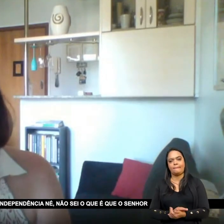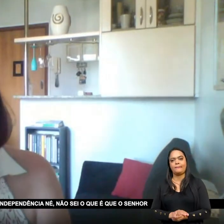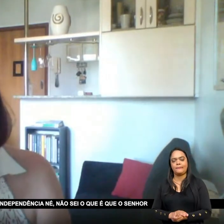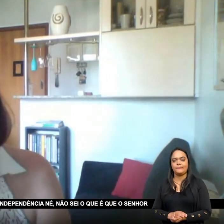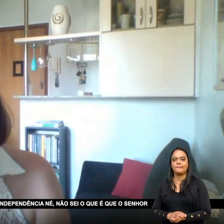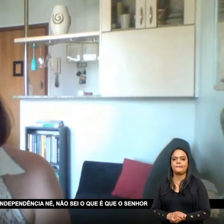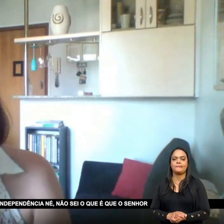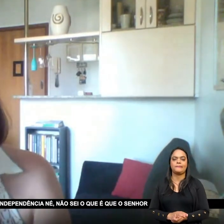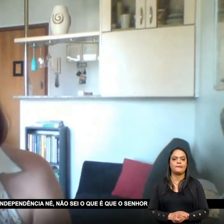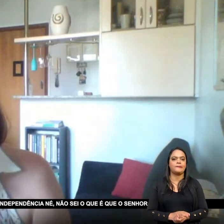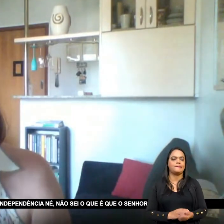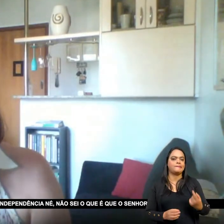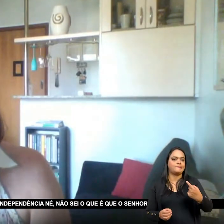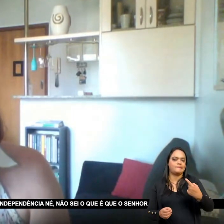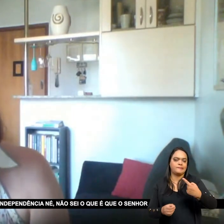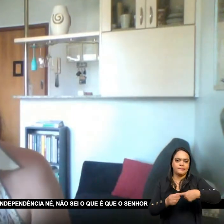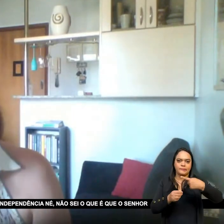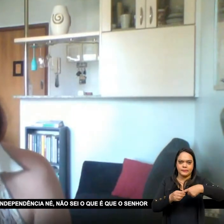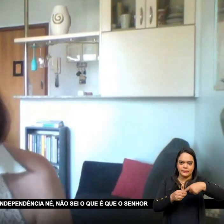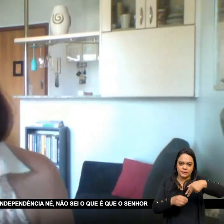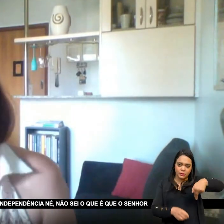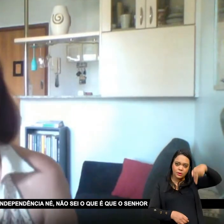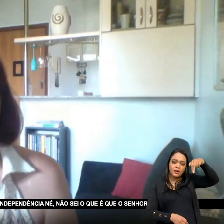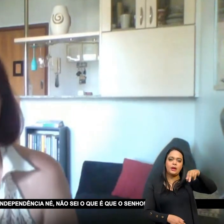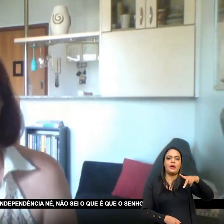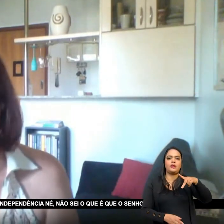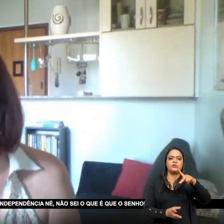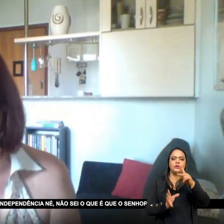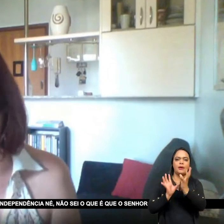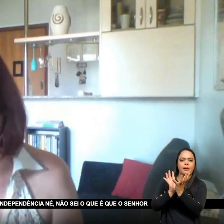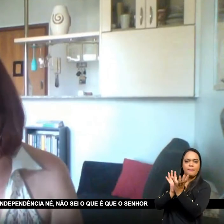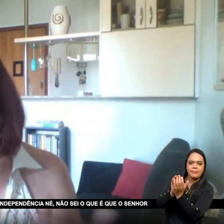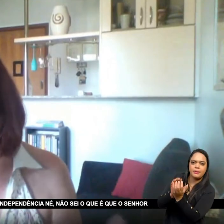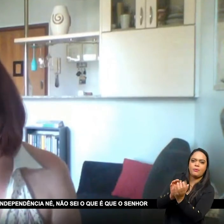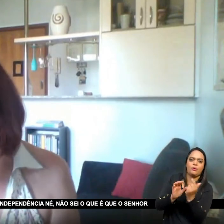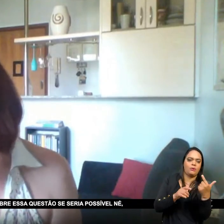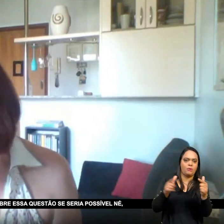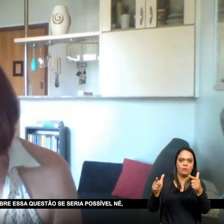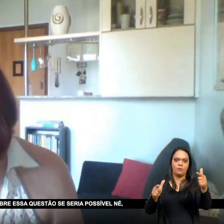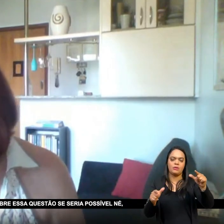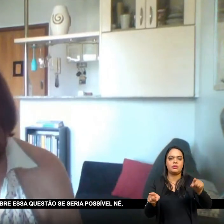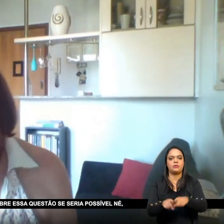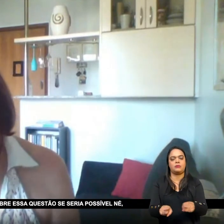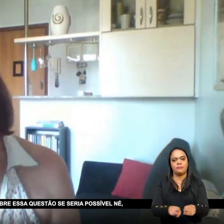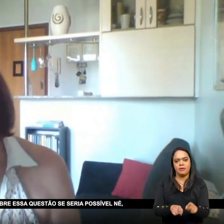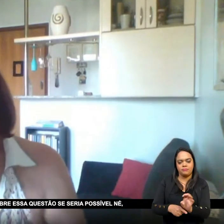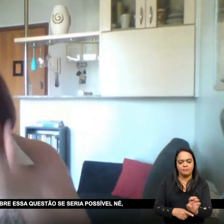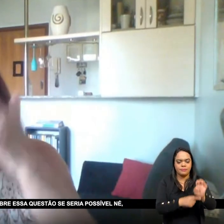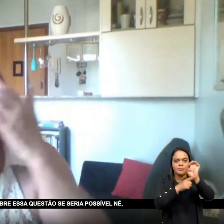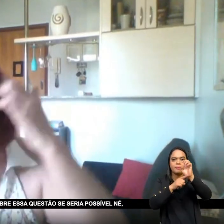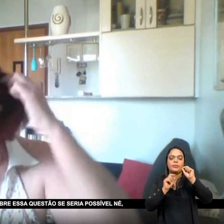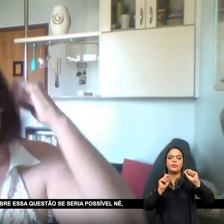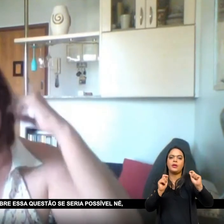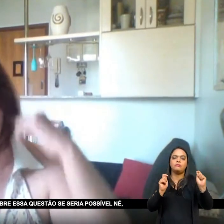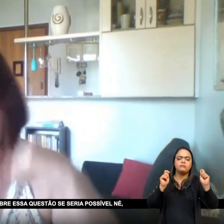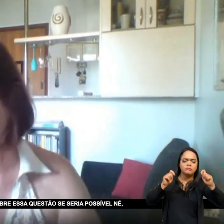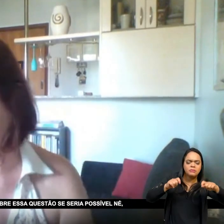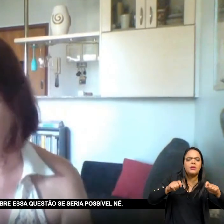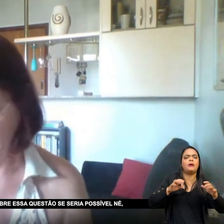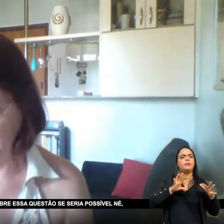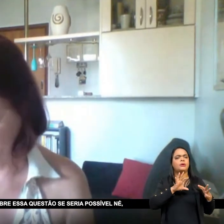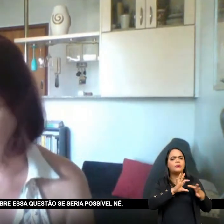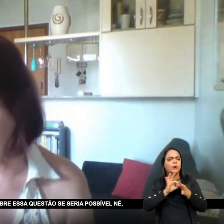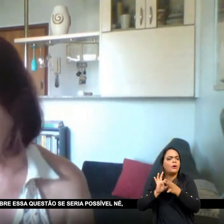processos Digamos assim De independência Não sei O que o senhor pensa Gostaria de saber Sobre